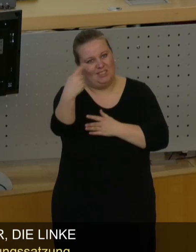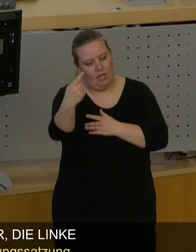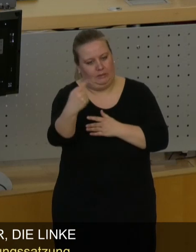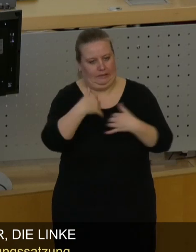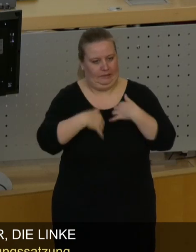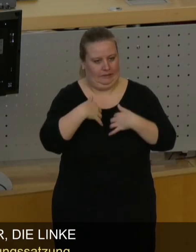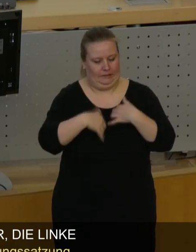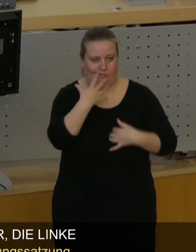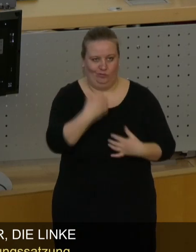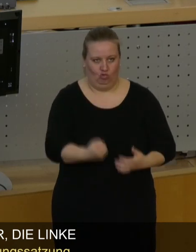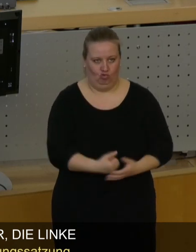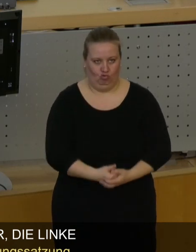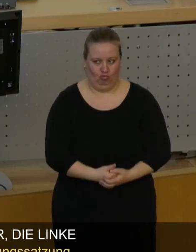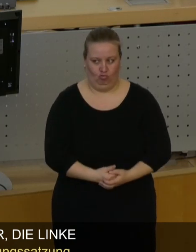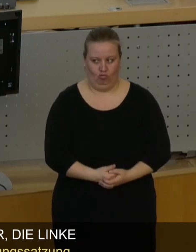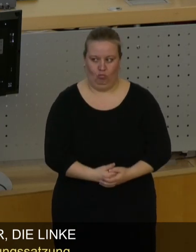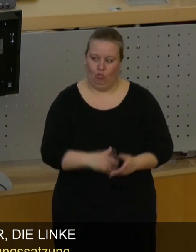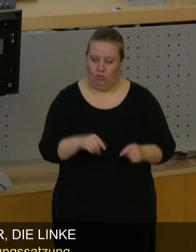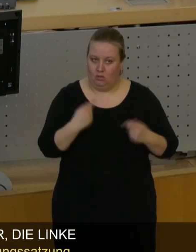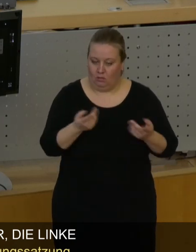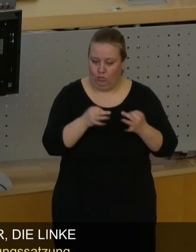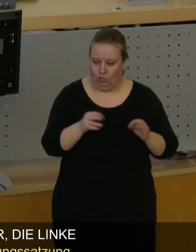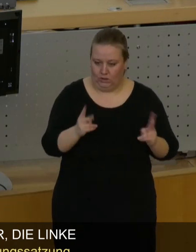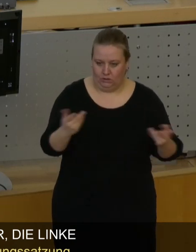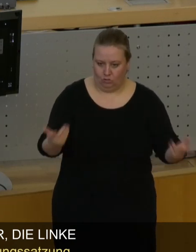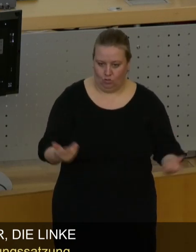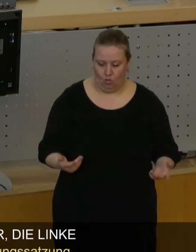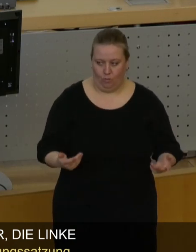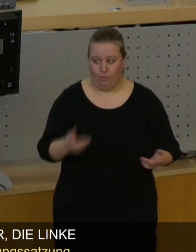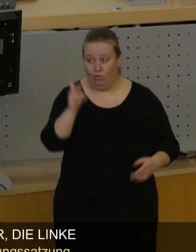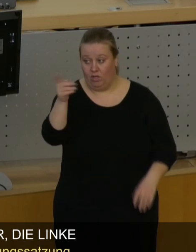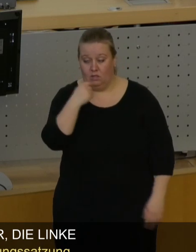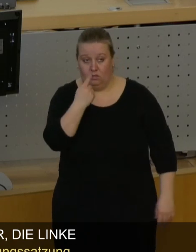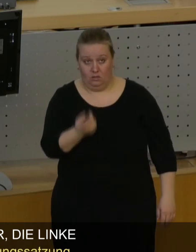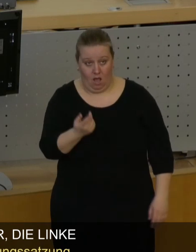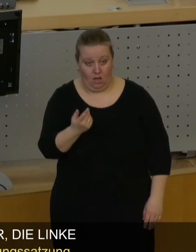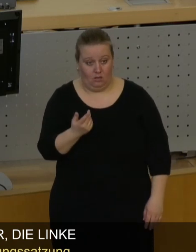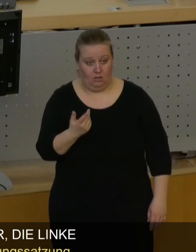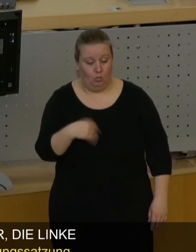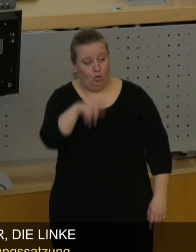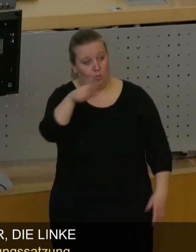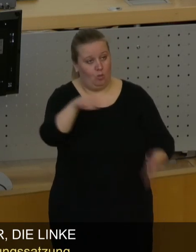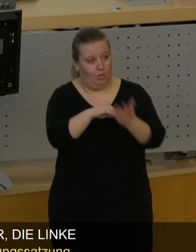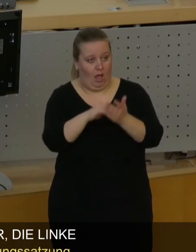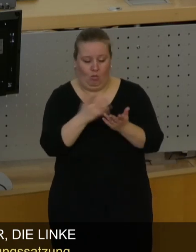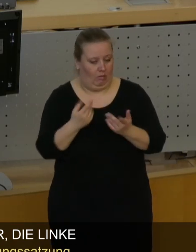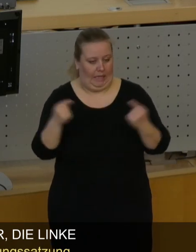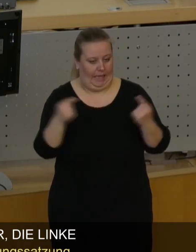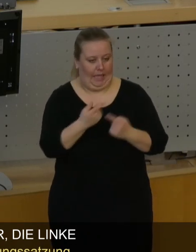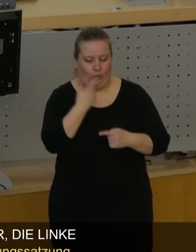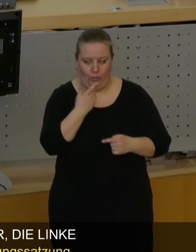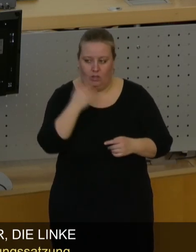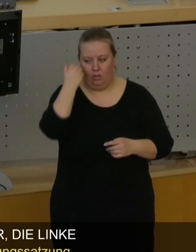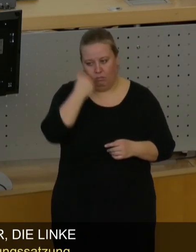Bürger es gewünscht haben. Und das ist doch gut und richtig. Und wenn Sie sagen, dass Sie nichts gegen Bürgerbeteiligung haben, dann